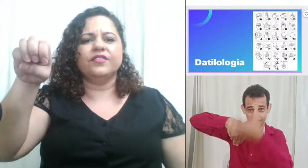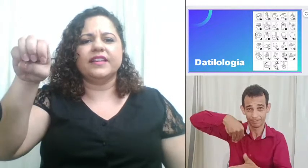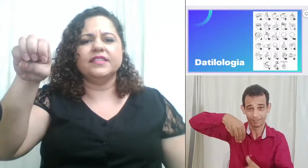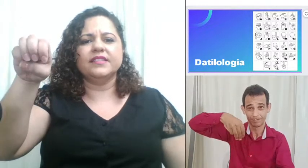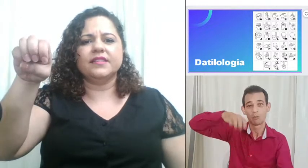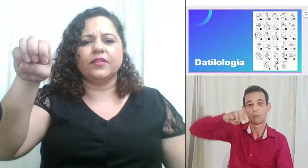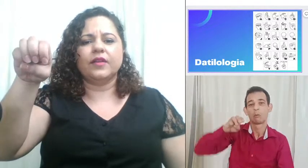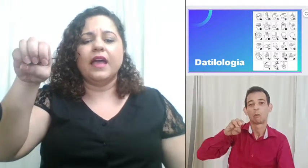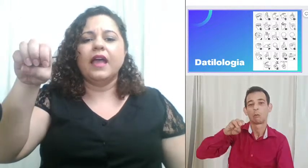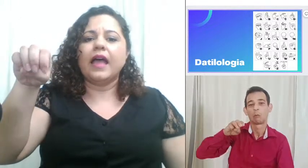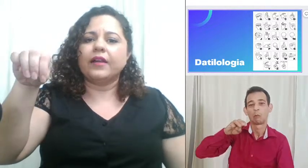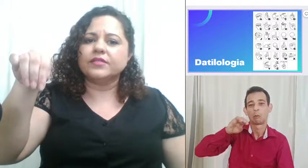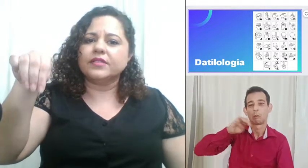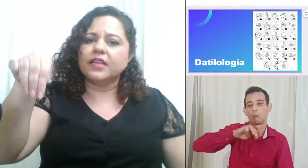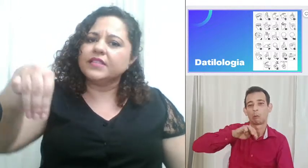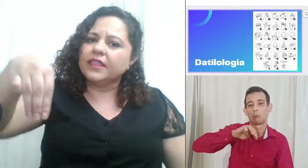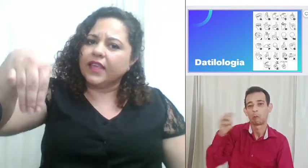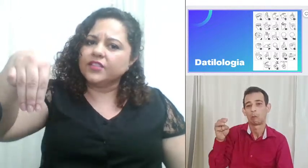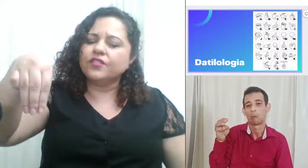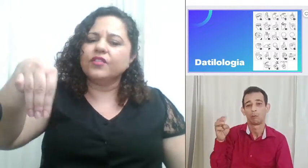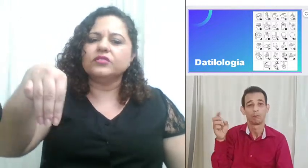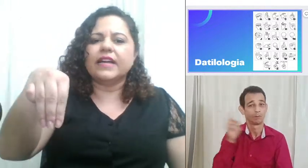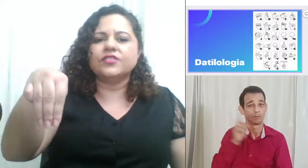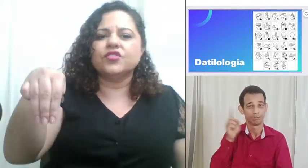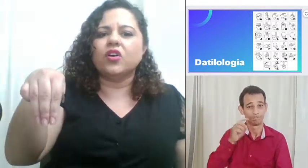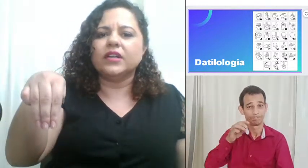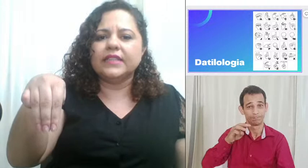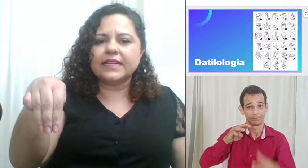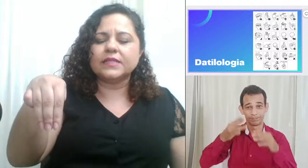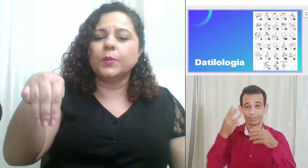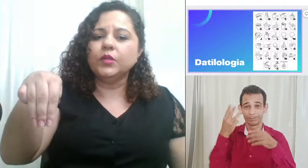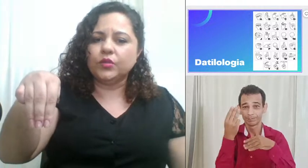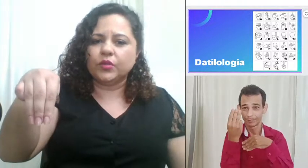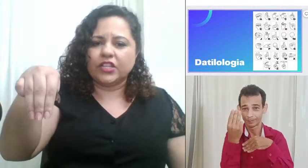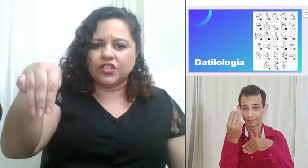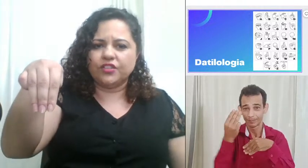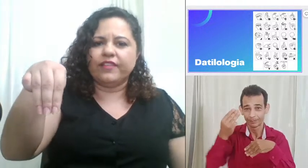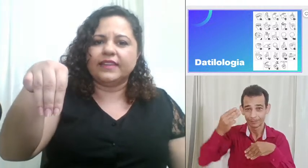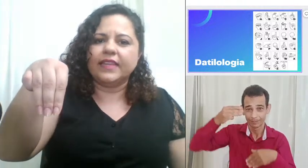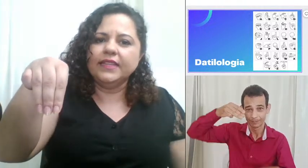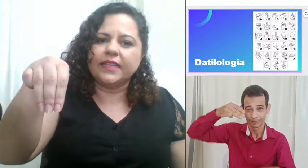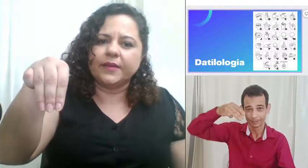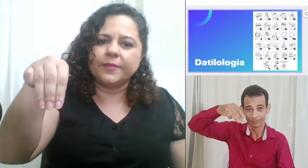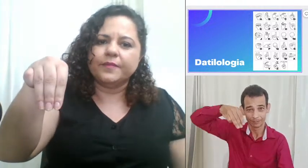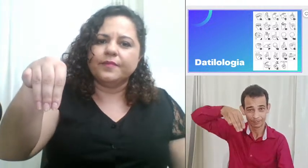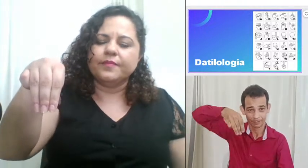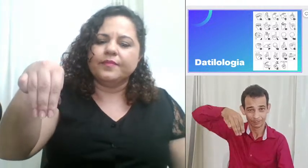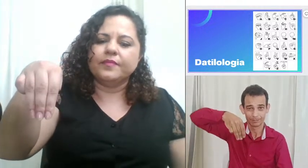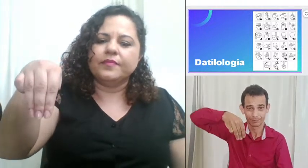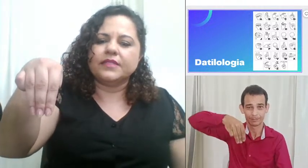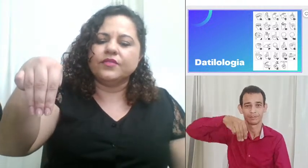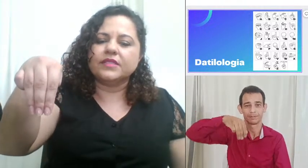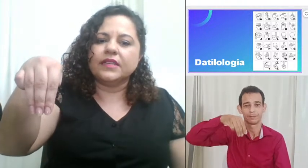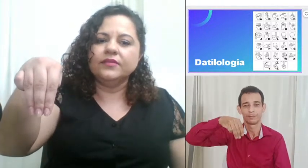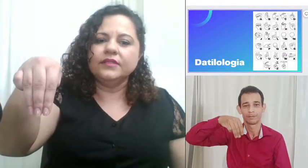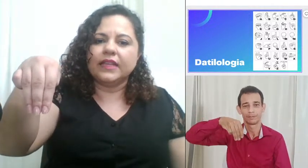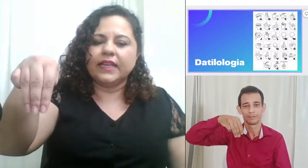faz assim a não ser que você tenha dificuldade de coordenação motora a gente vai entender mas se você não tem